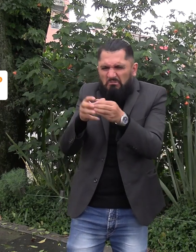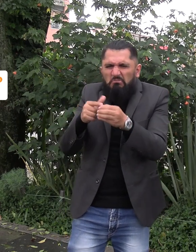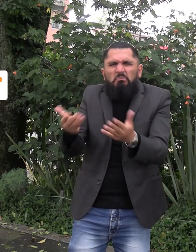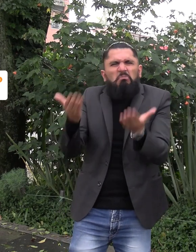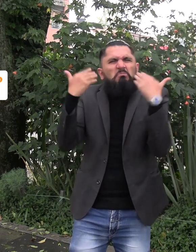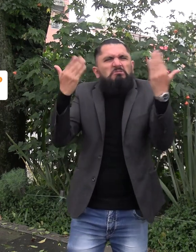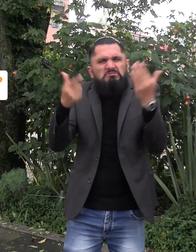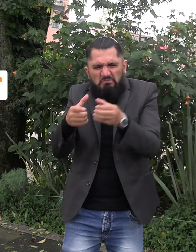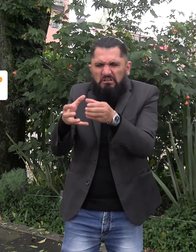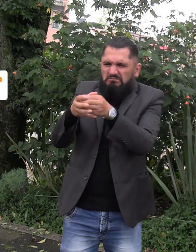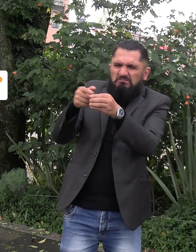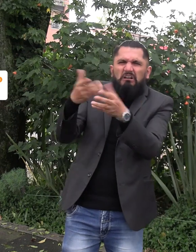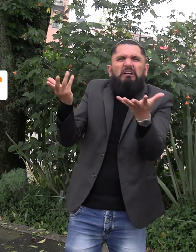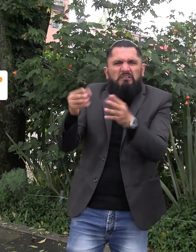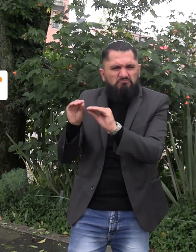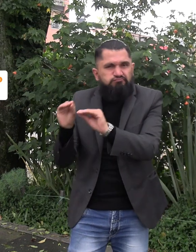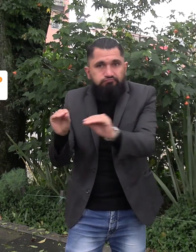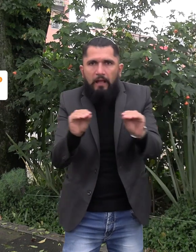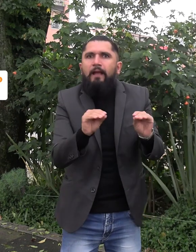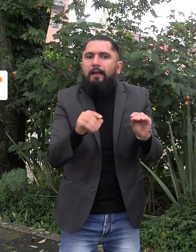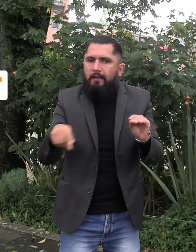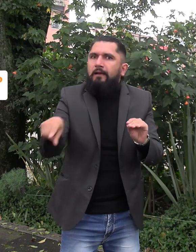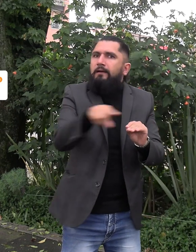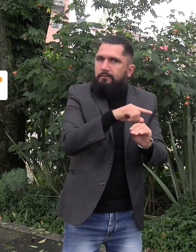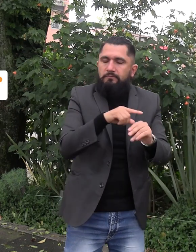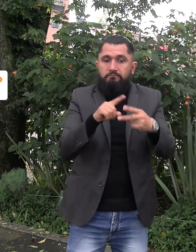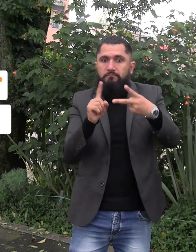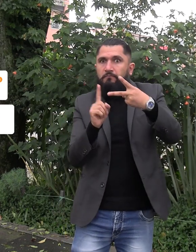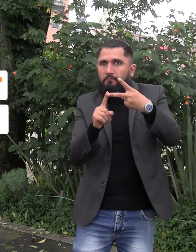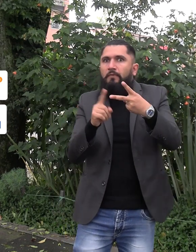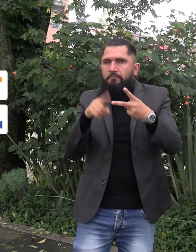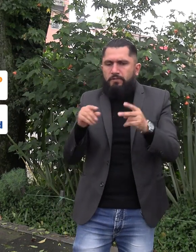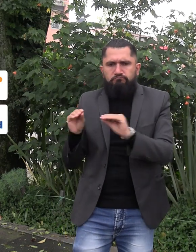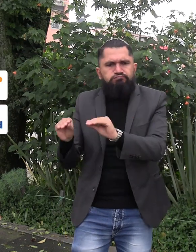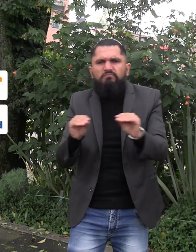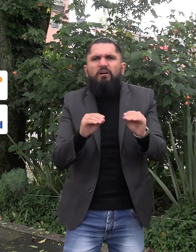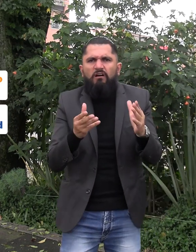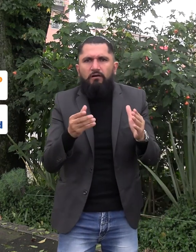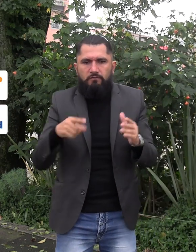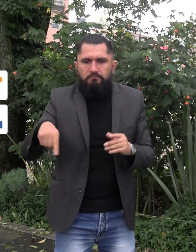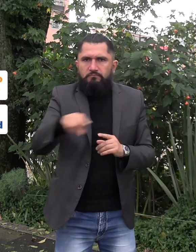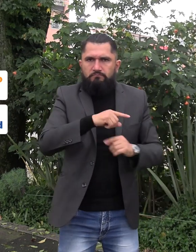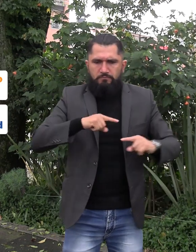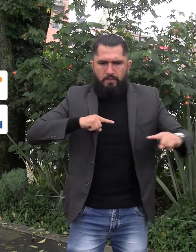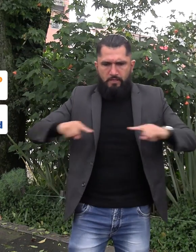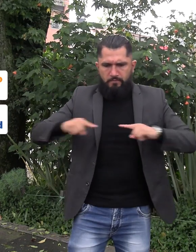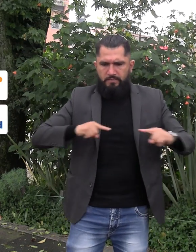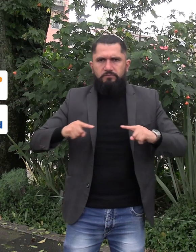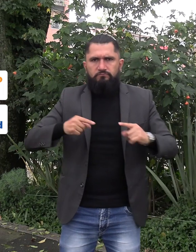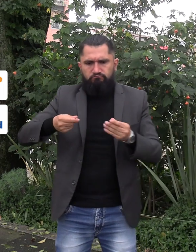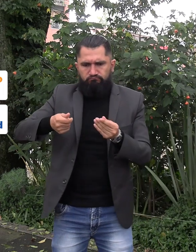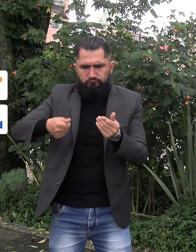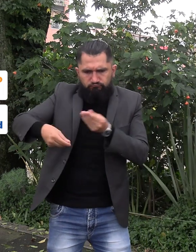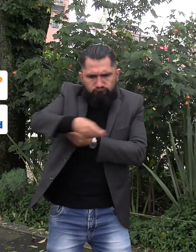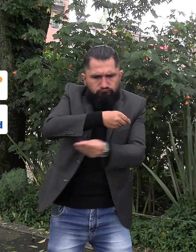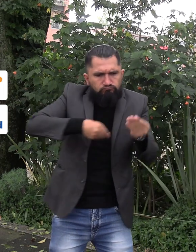cuáles son sus objetivos. La administración y sostenibilidad, que brinda información sobre cómo